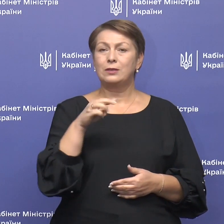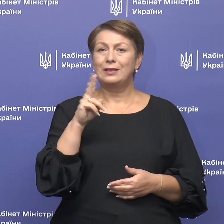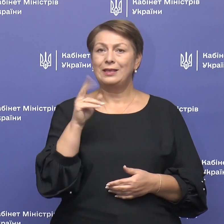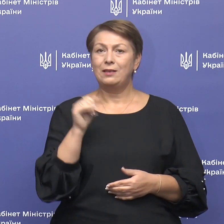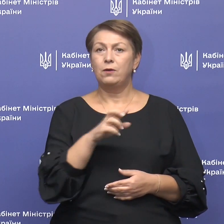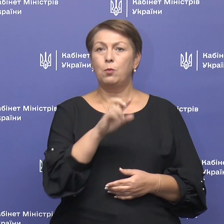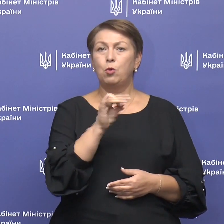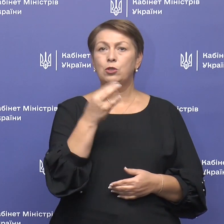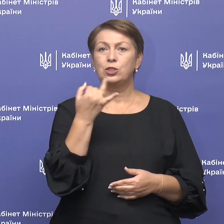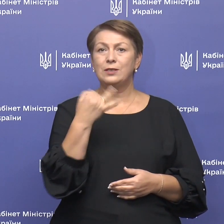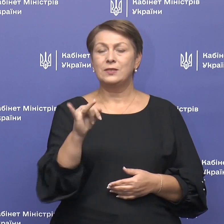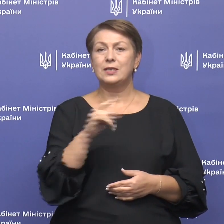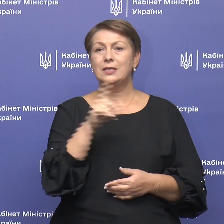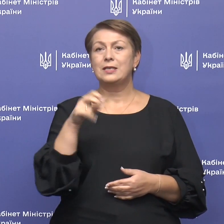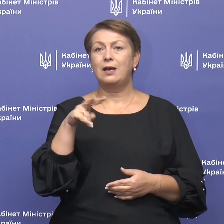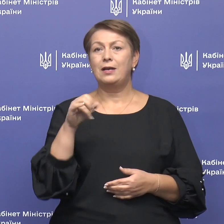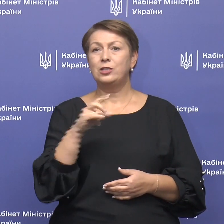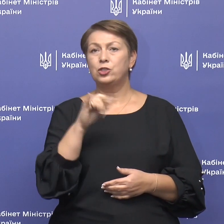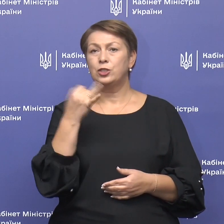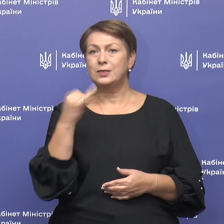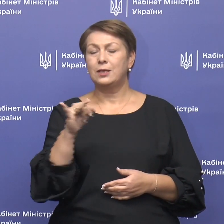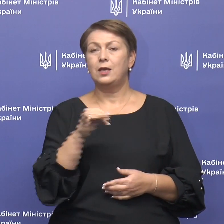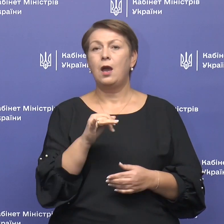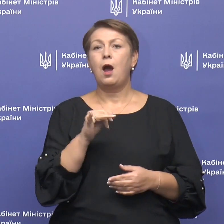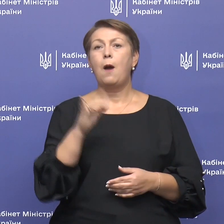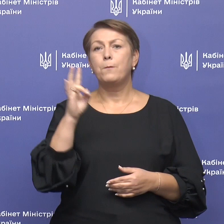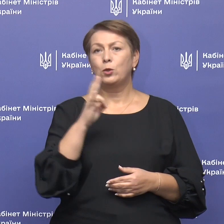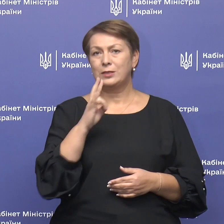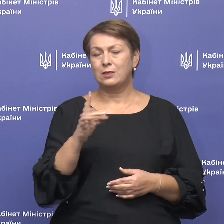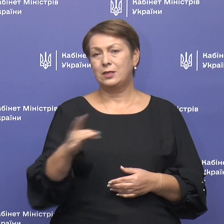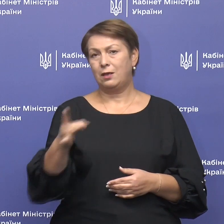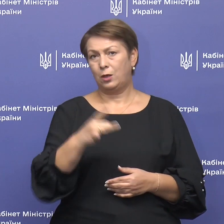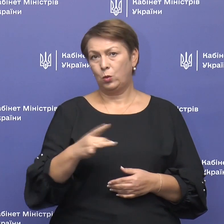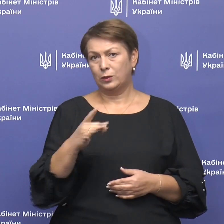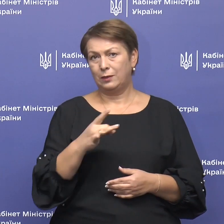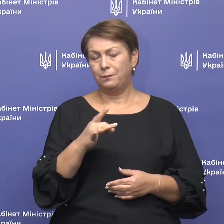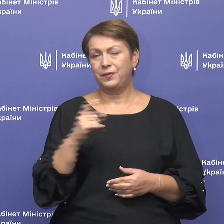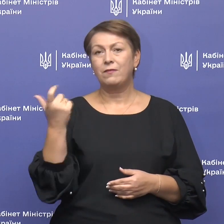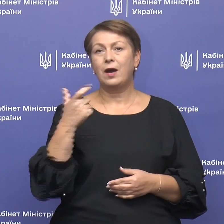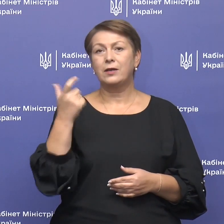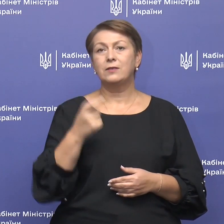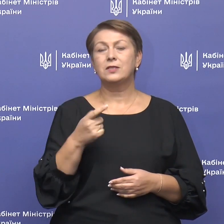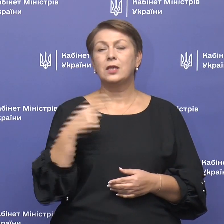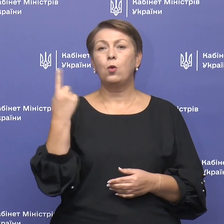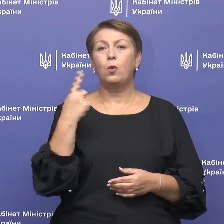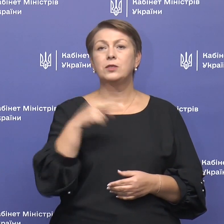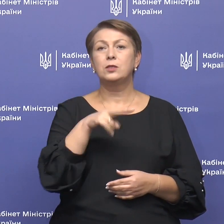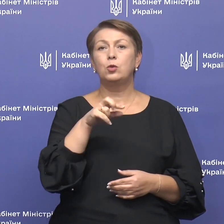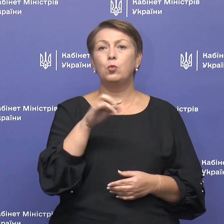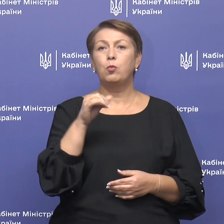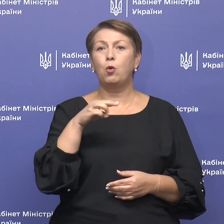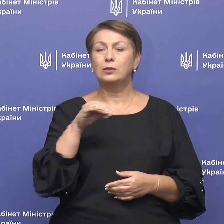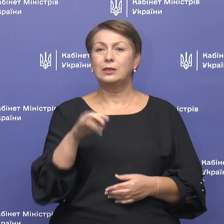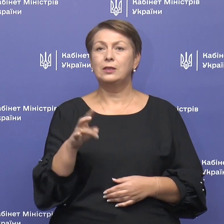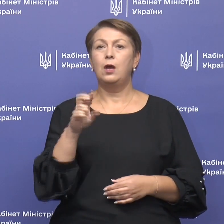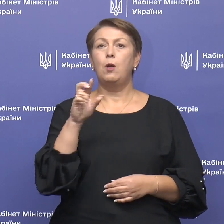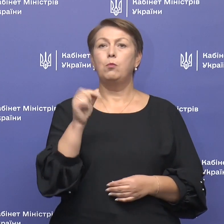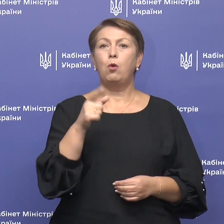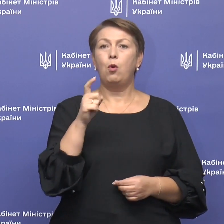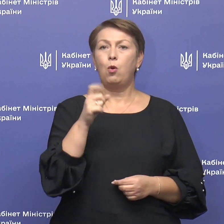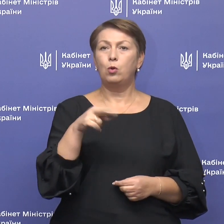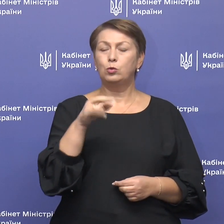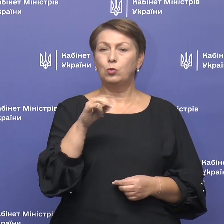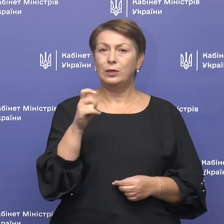Борщівський, Заліщицький і Монастирські райони. У Харківській області – Люботин, Богодухівський,